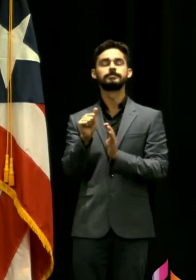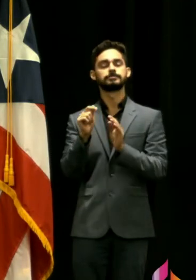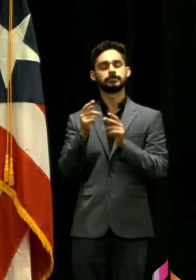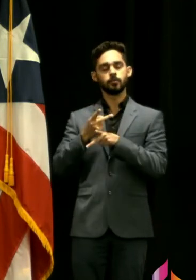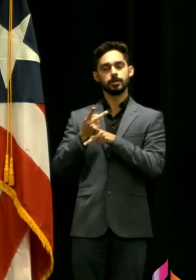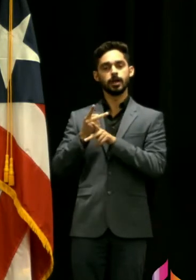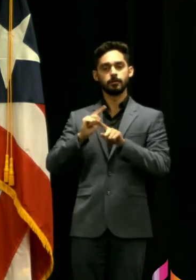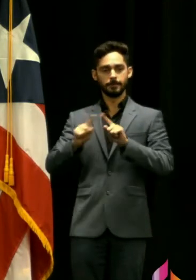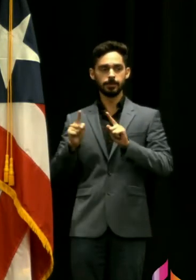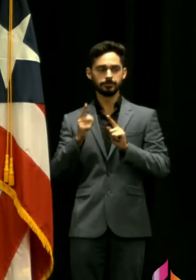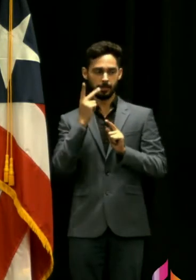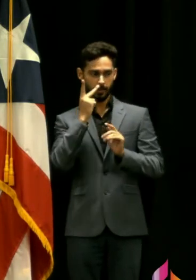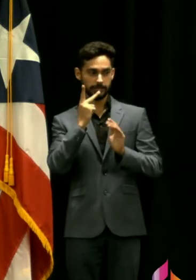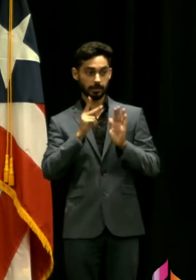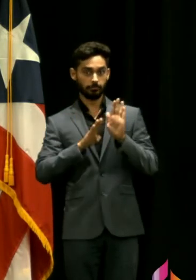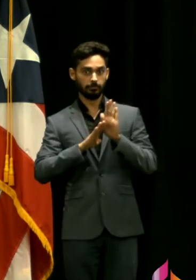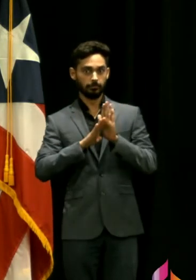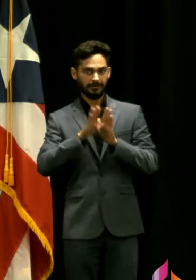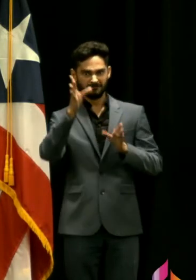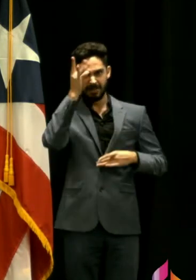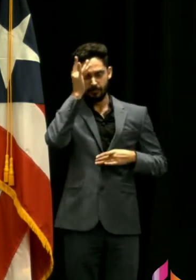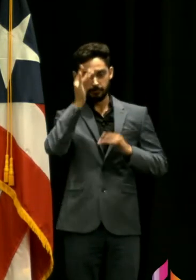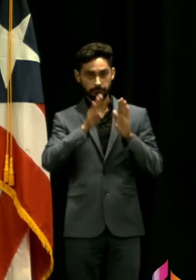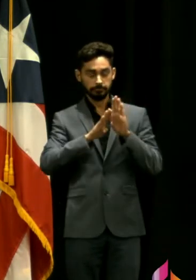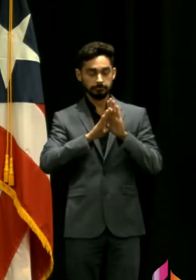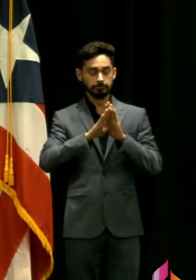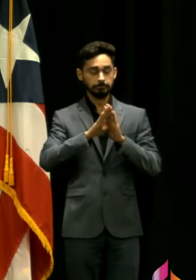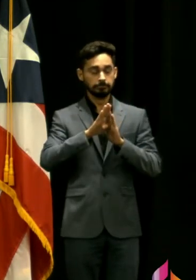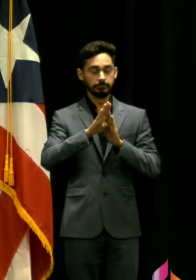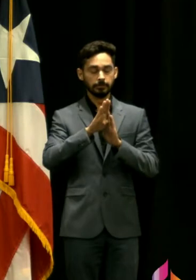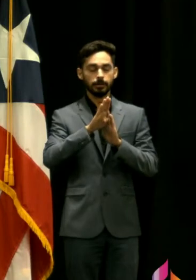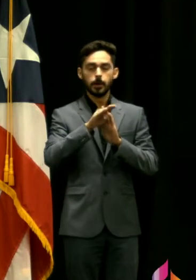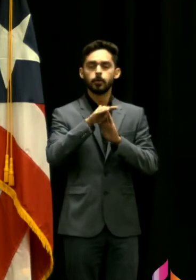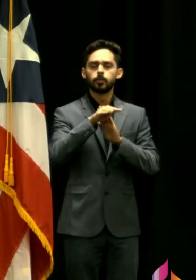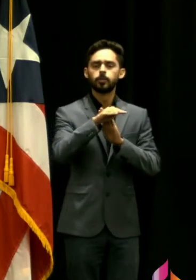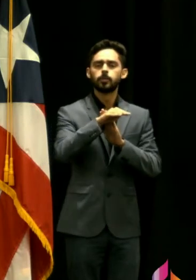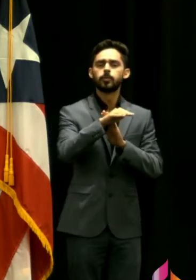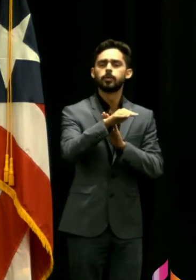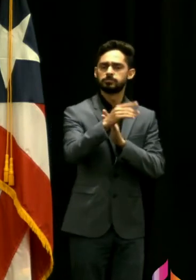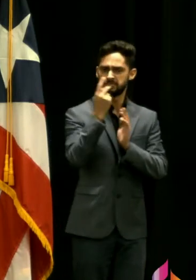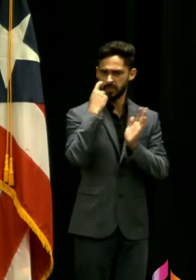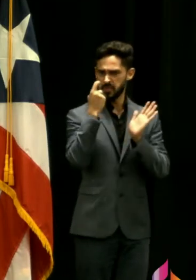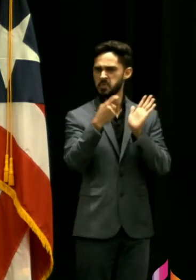comienza a bajar eso es lo que se espera que ocurra también por lo que yo he visto